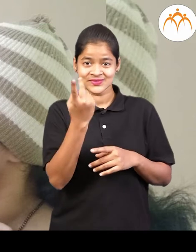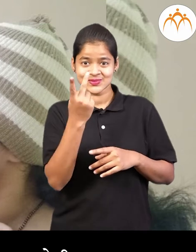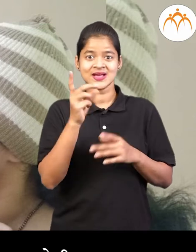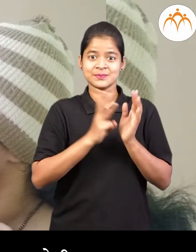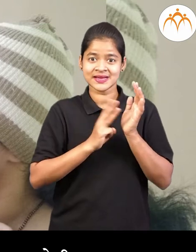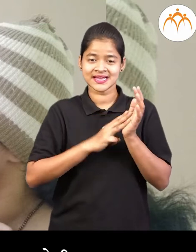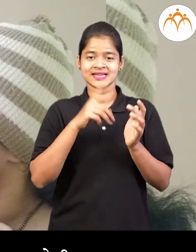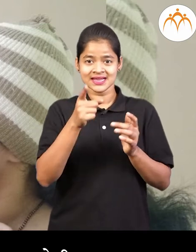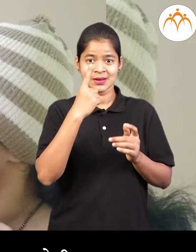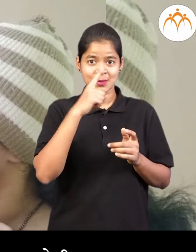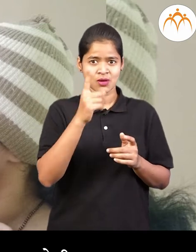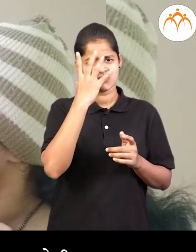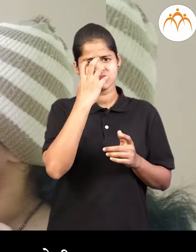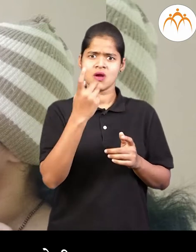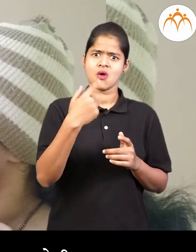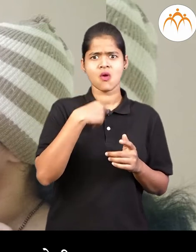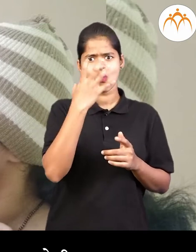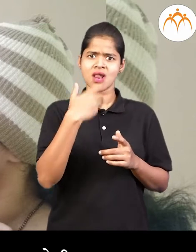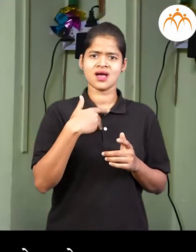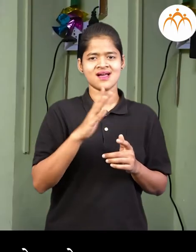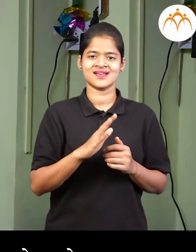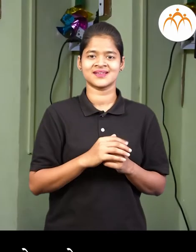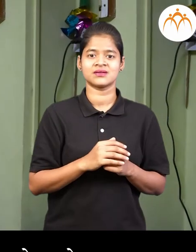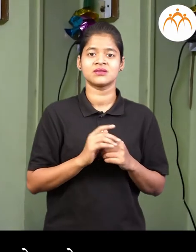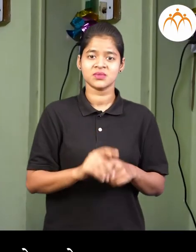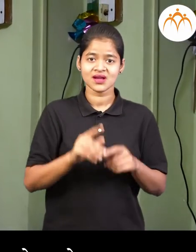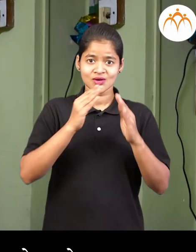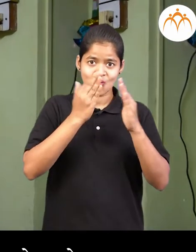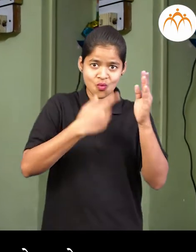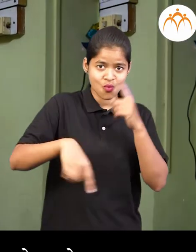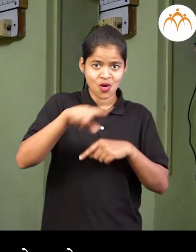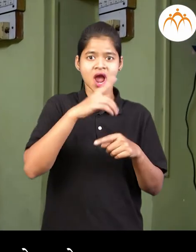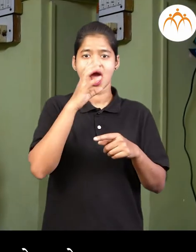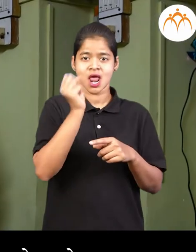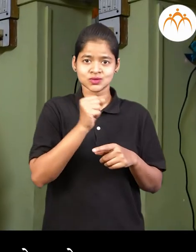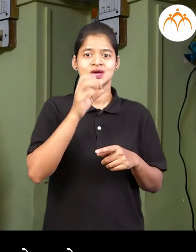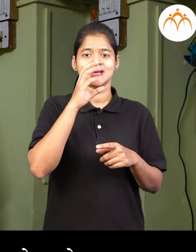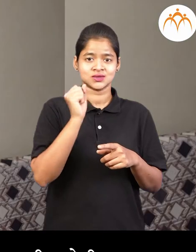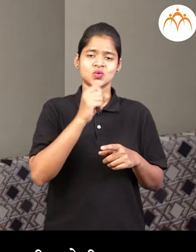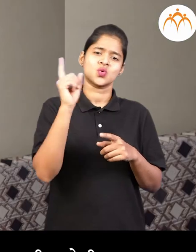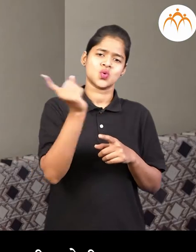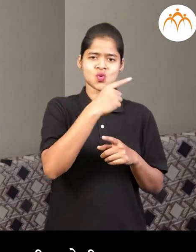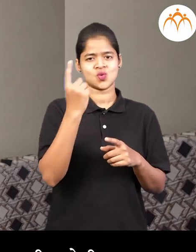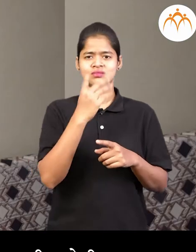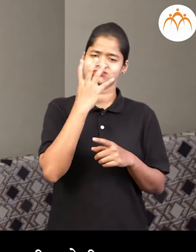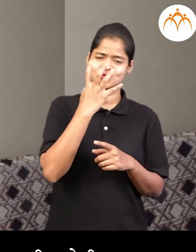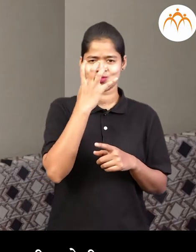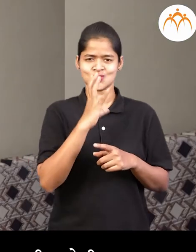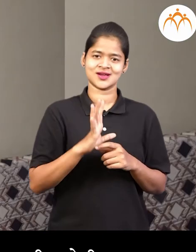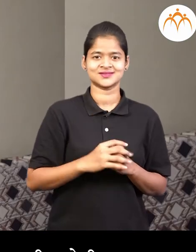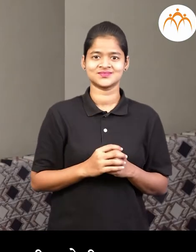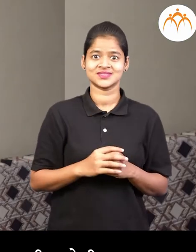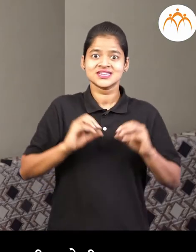काकुला मणजे तीचा आईला उलखत होती अताती घरातल्या सगला न उलखते अगदी शुर्वा तिला